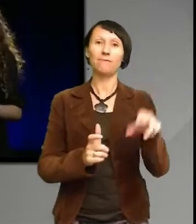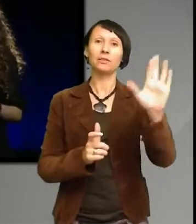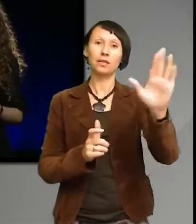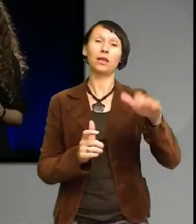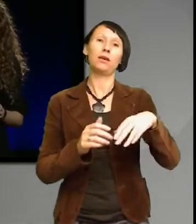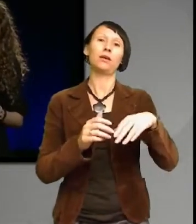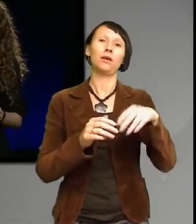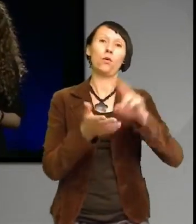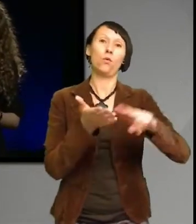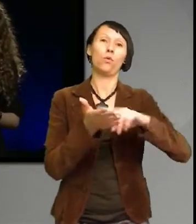kemikalier